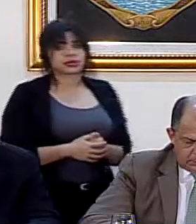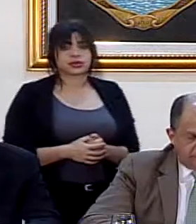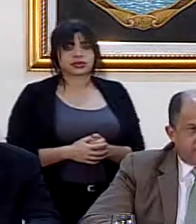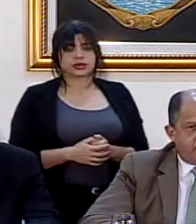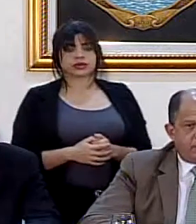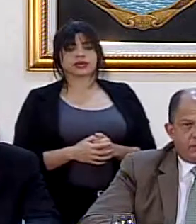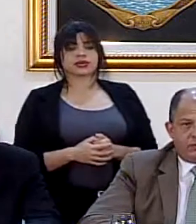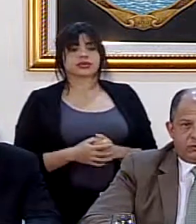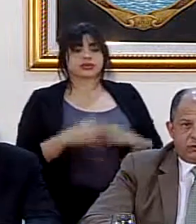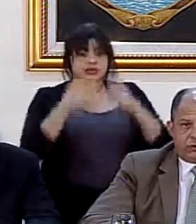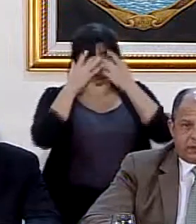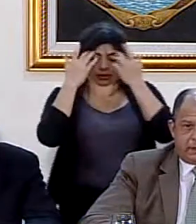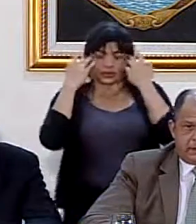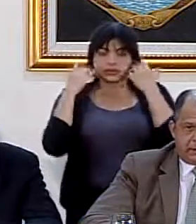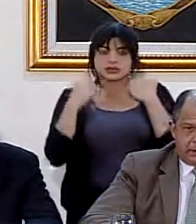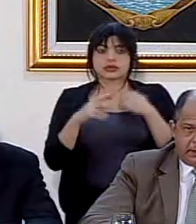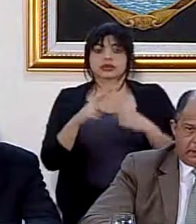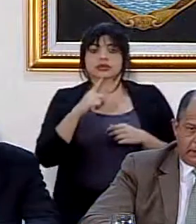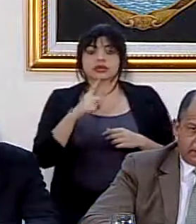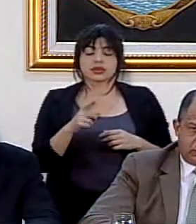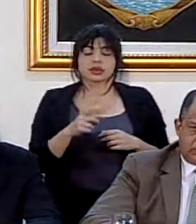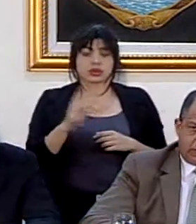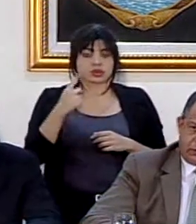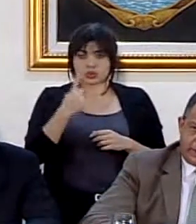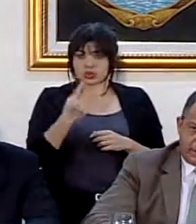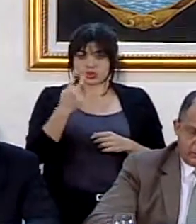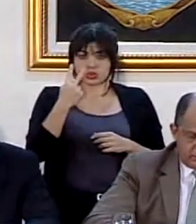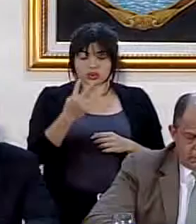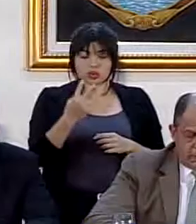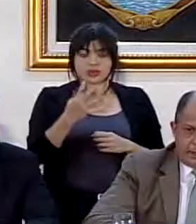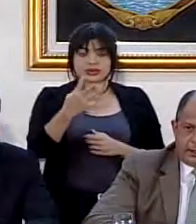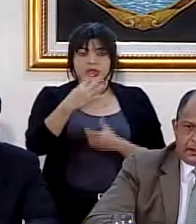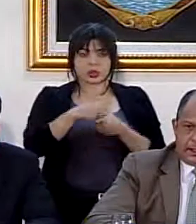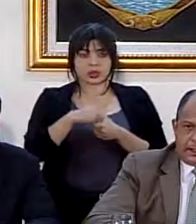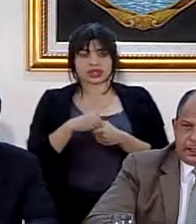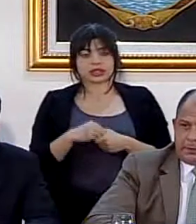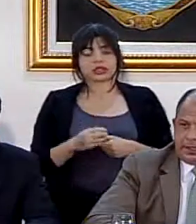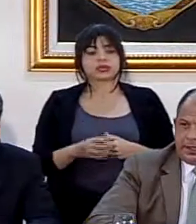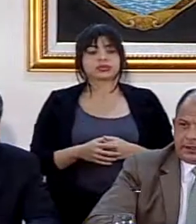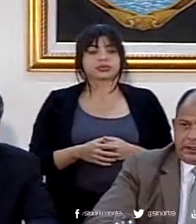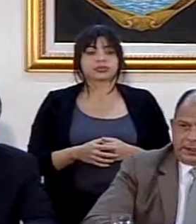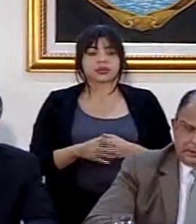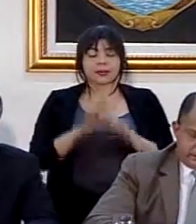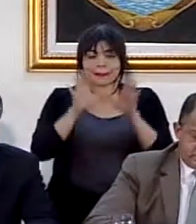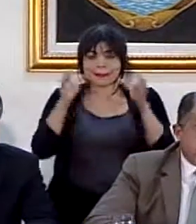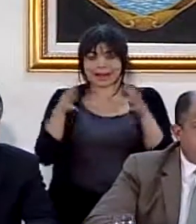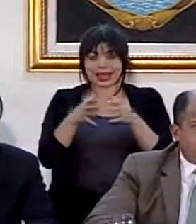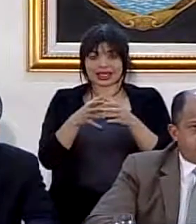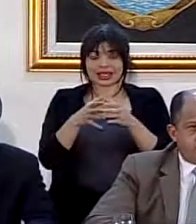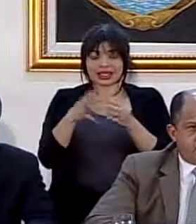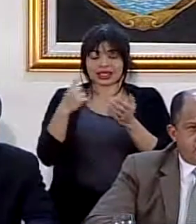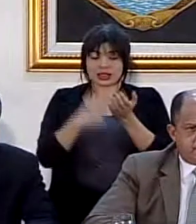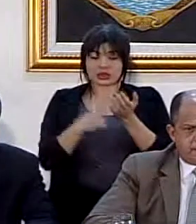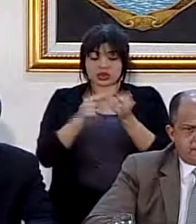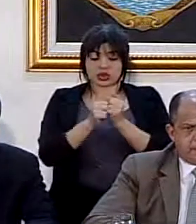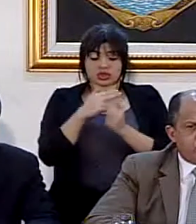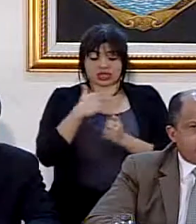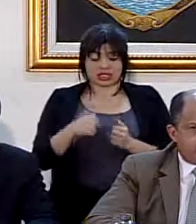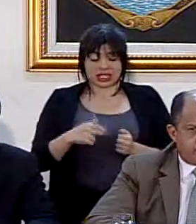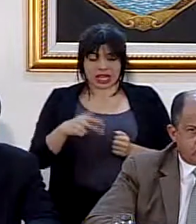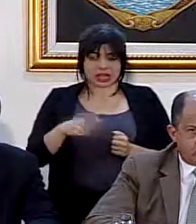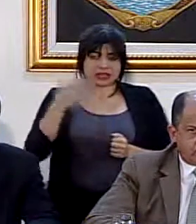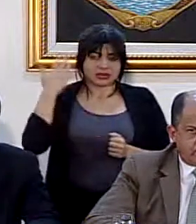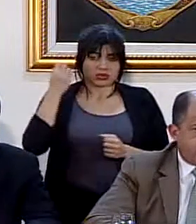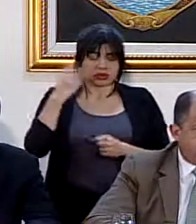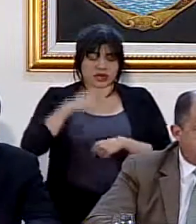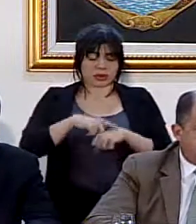En realidad no es uno, son dos que se incluyeron en el paquete de discusiones con China desde hace ya mucho